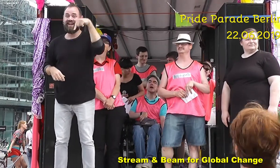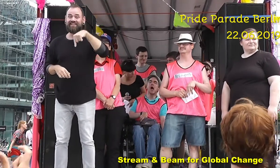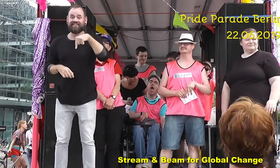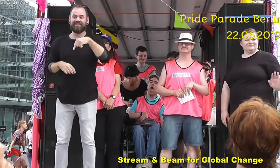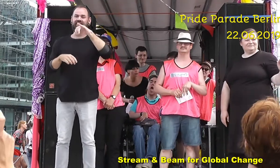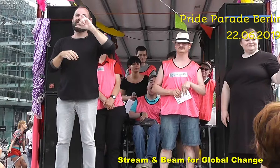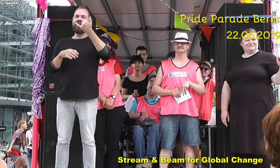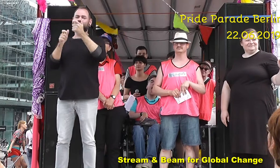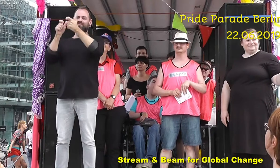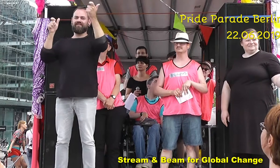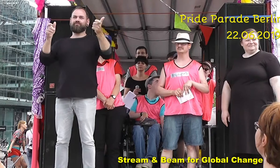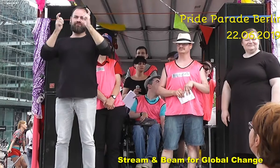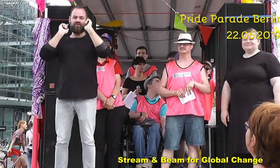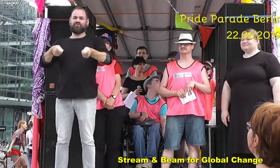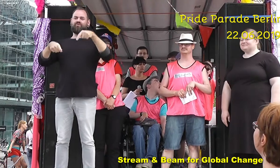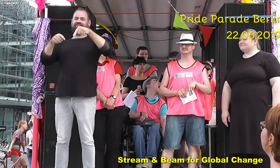und nehmen eine neue Route.